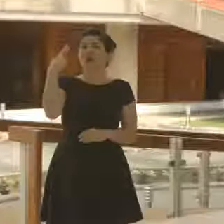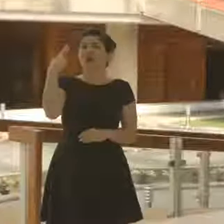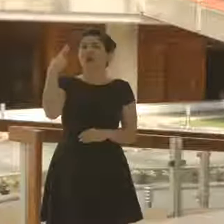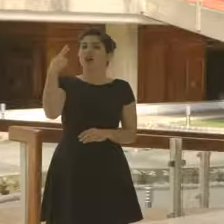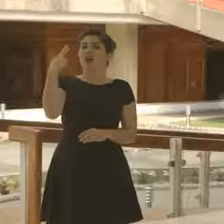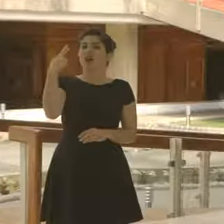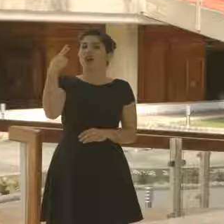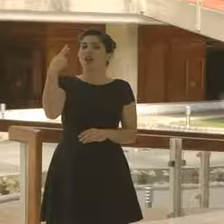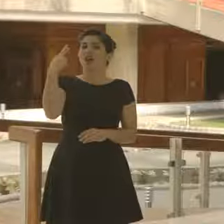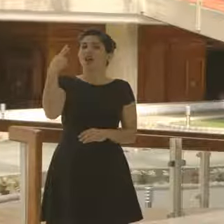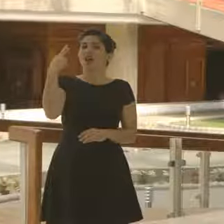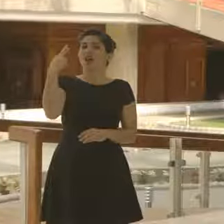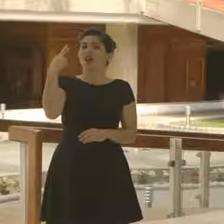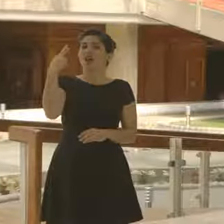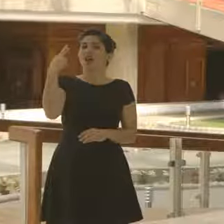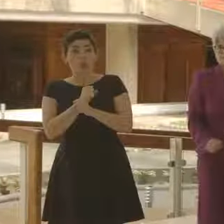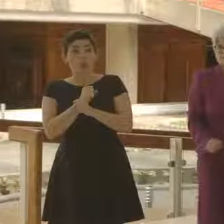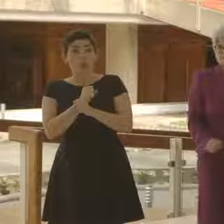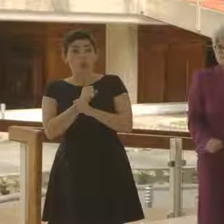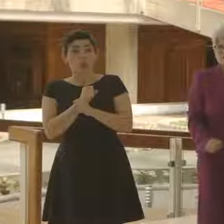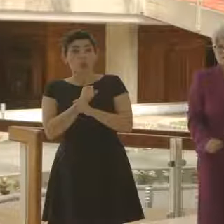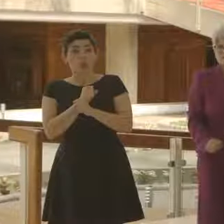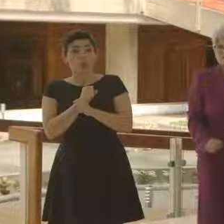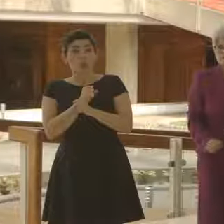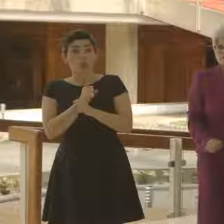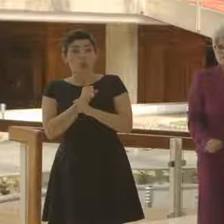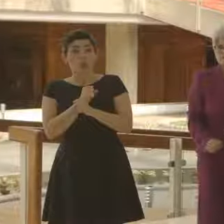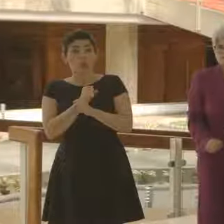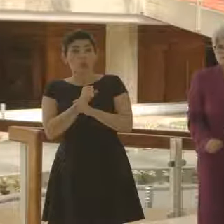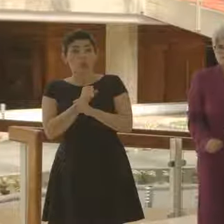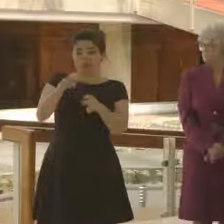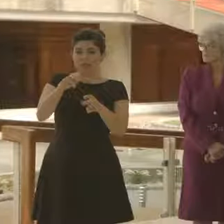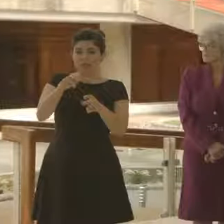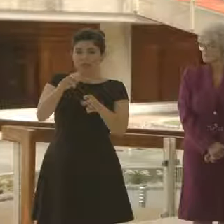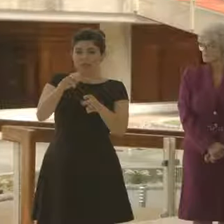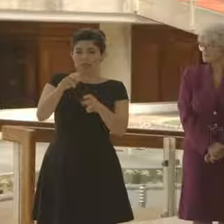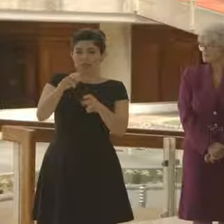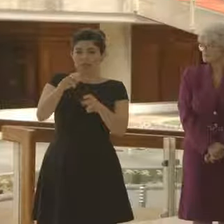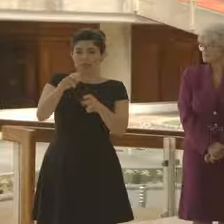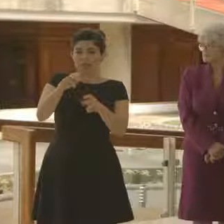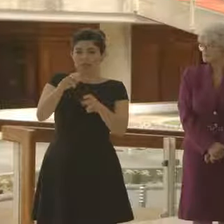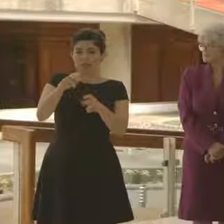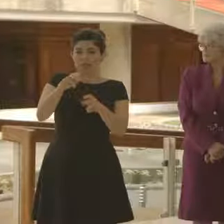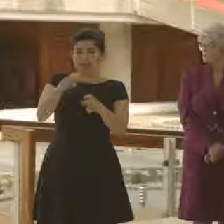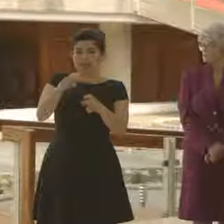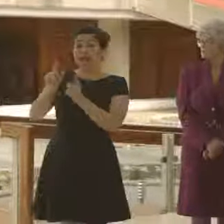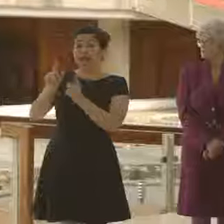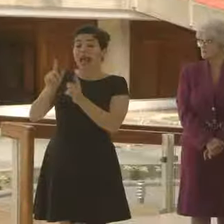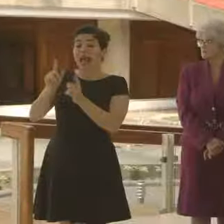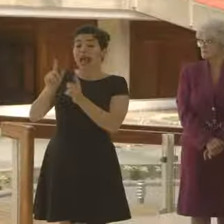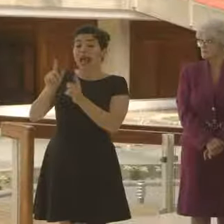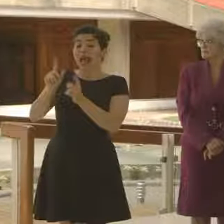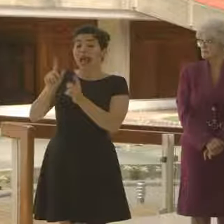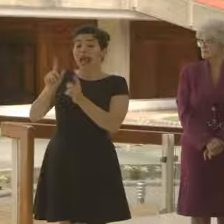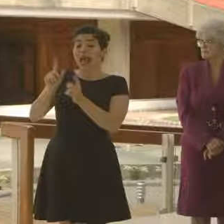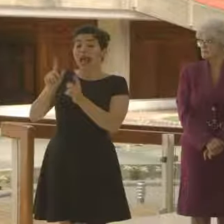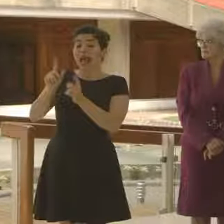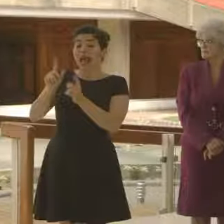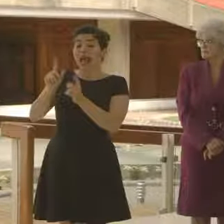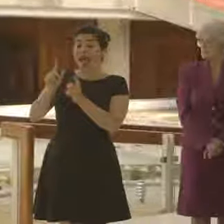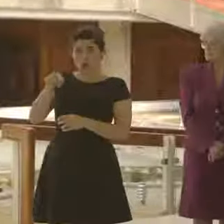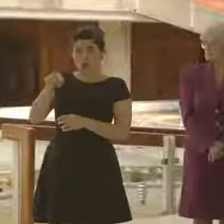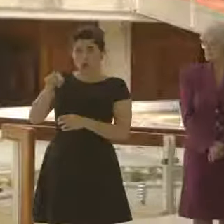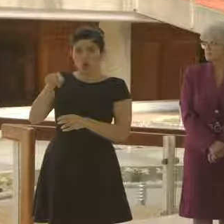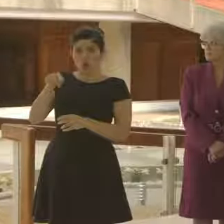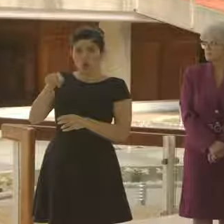de salud o seguridad, en cuyo caso deberán suscribirse en moneda nacional. Las instituciones deberán